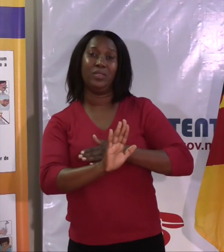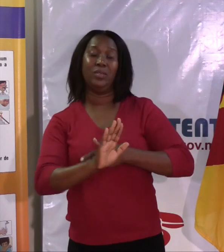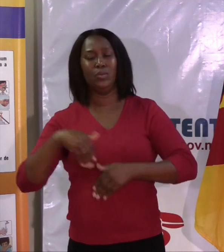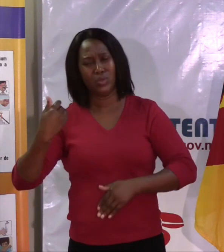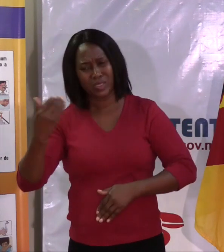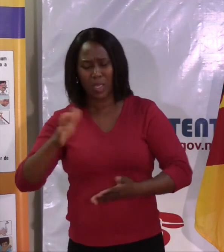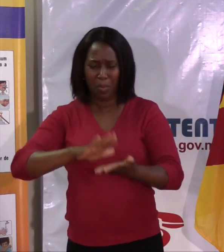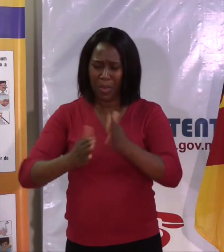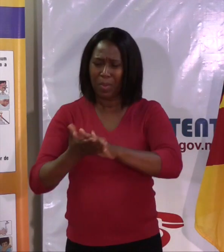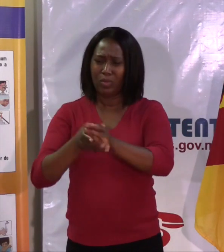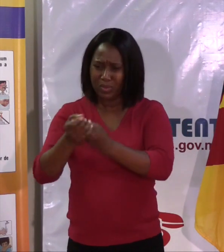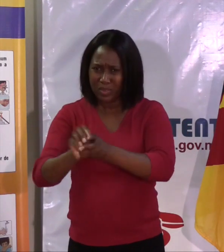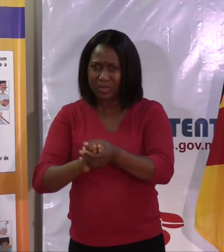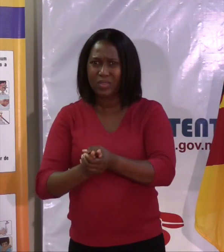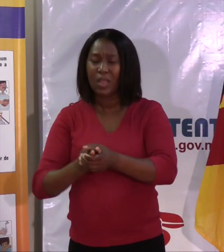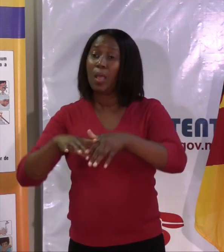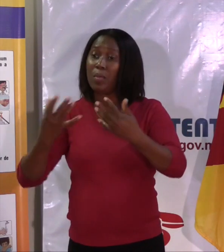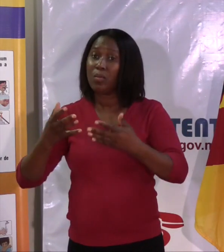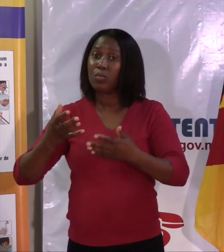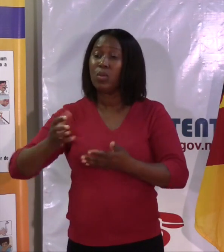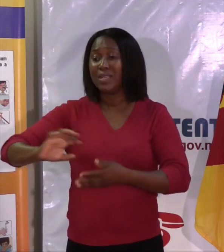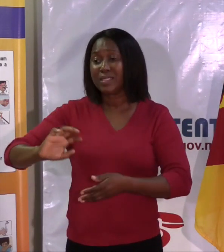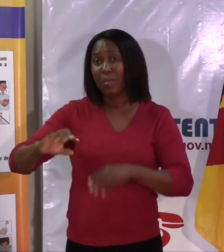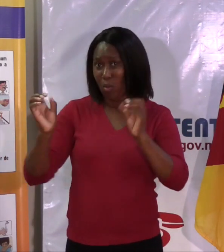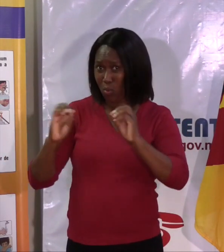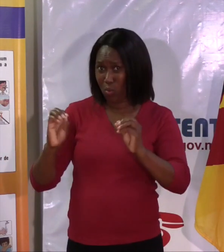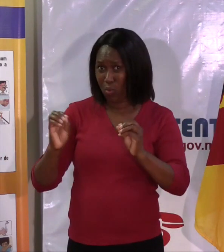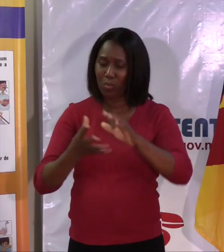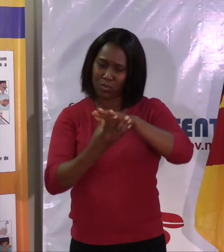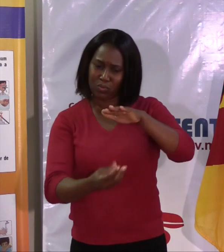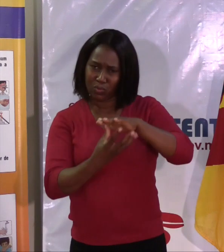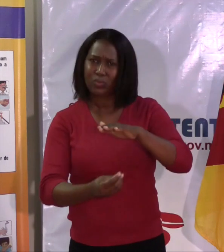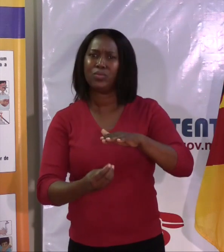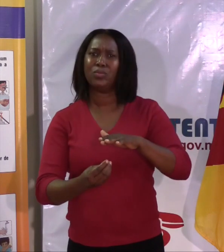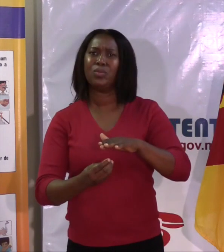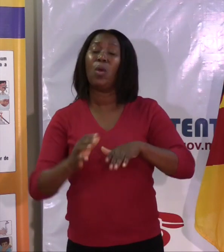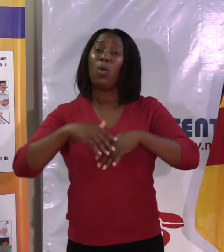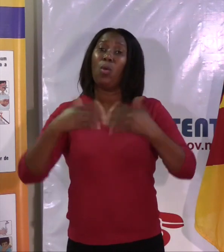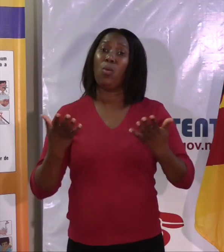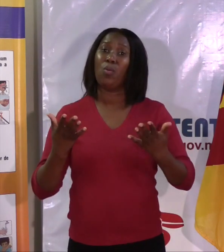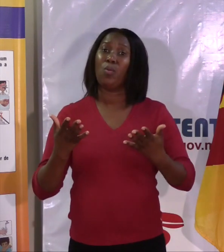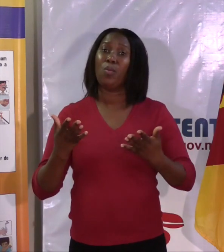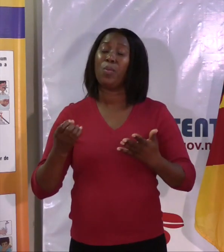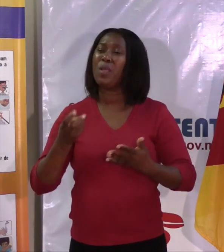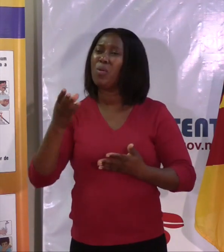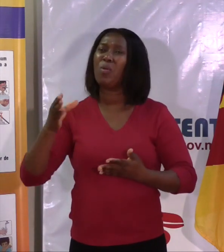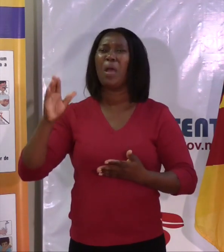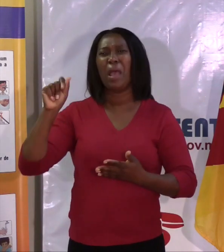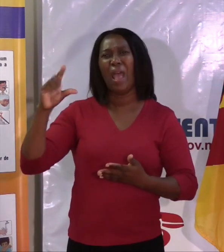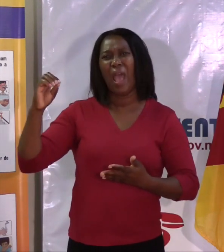mãos. Podemos não ter sabão, mas temos cinza. Podemos, muito se fala desafetante, mas não é importante. O que é importante é a gente